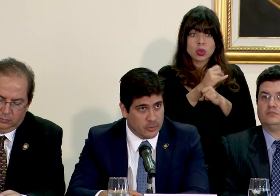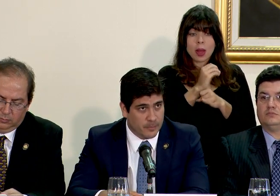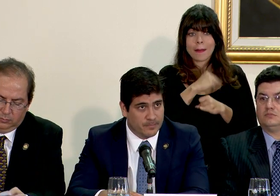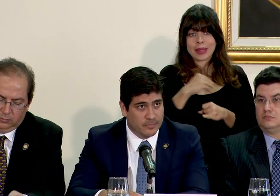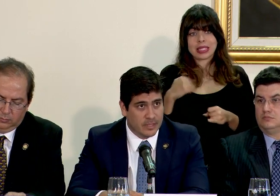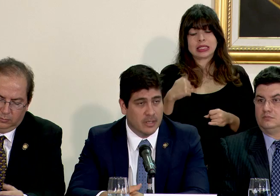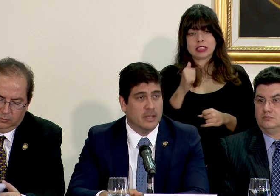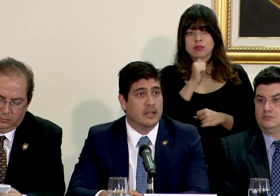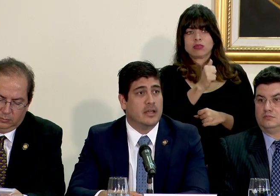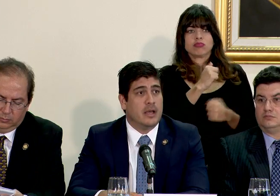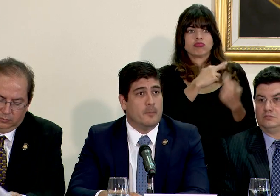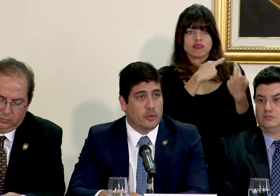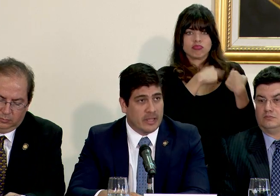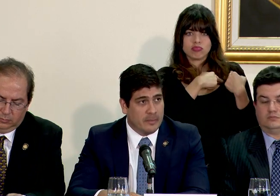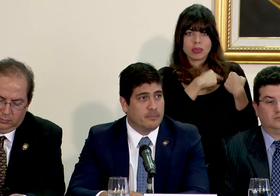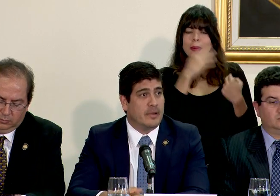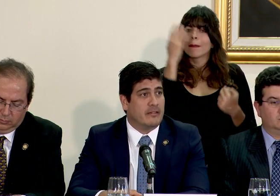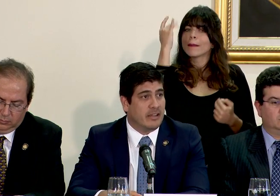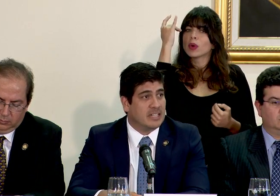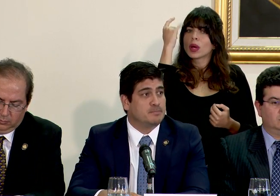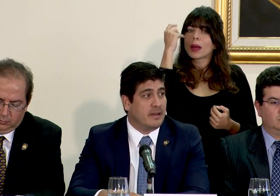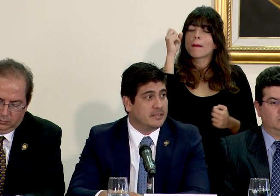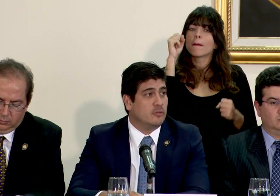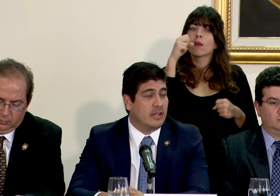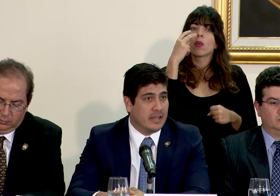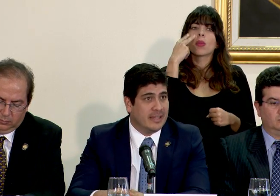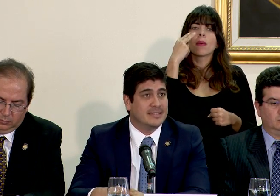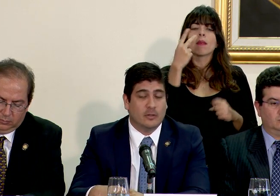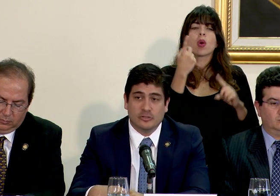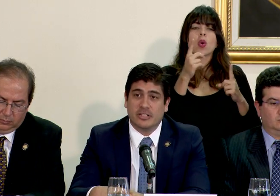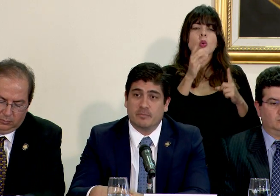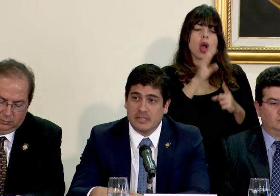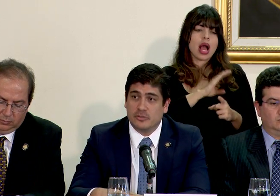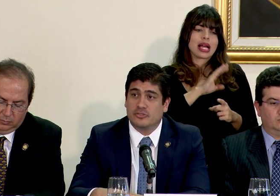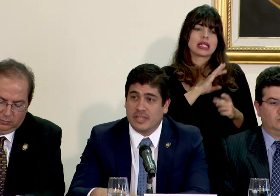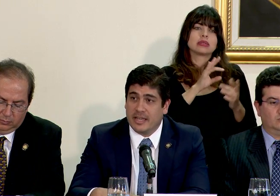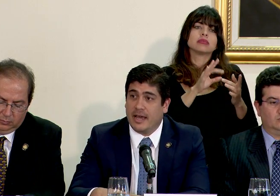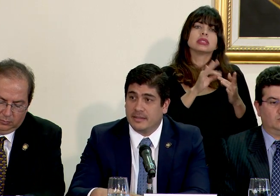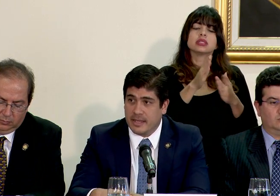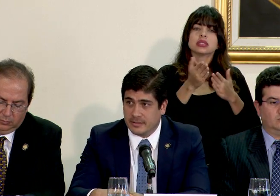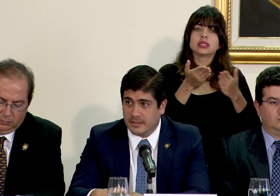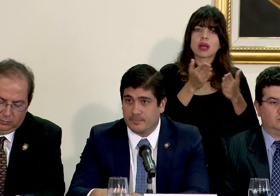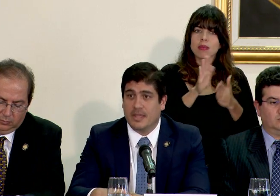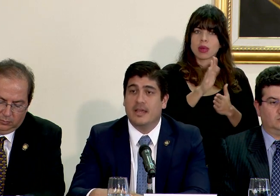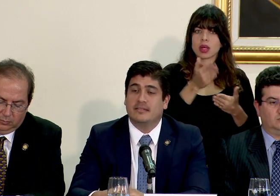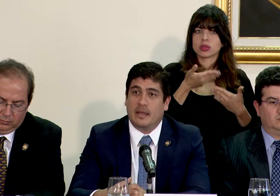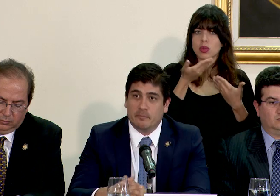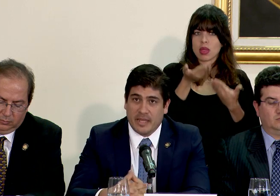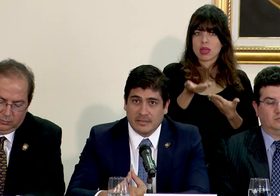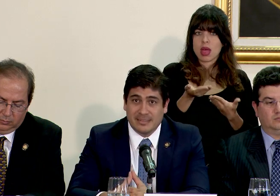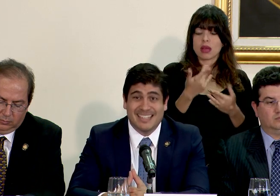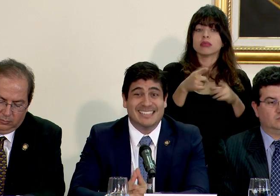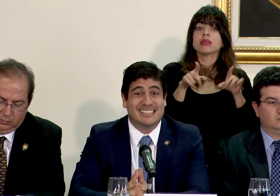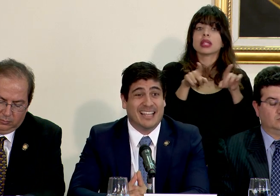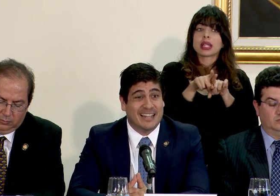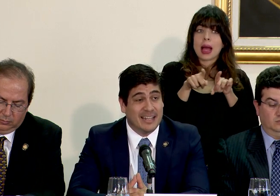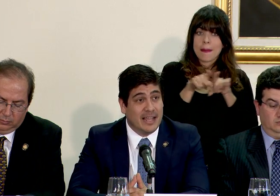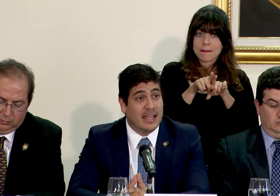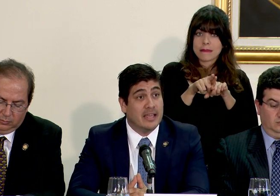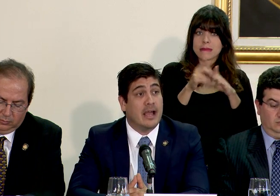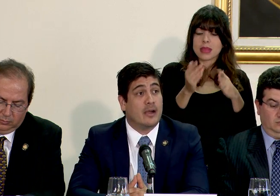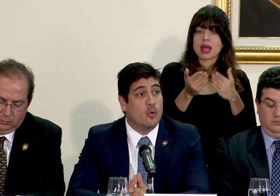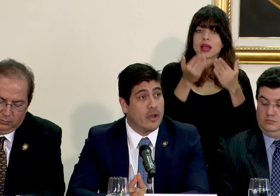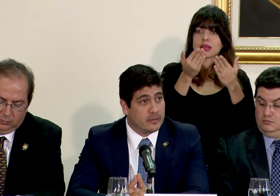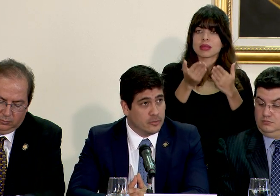ministerio. ¿Por qué? Para ver las particularidades de los servicios que atienden. También se